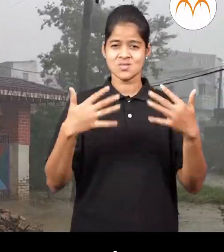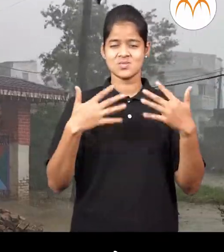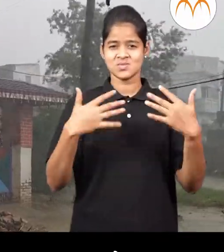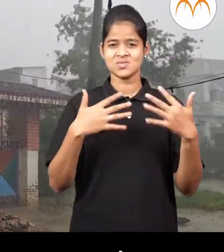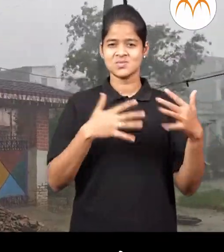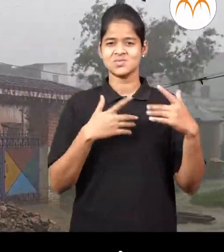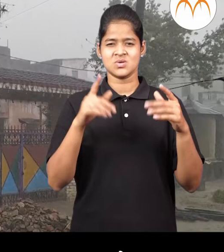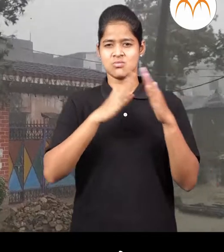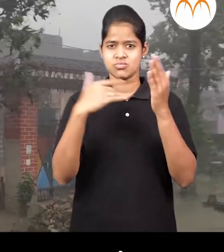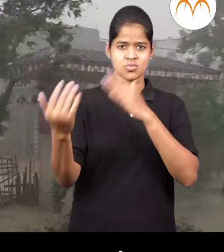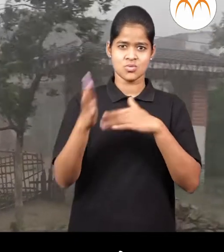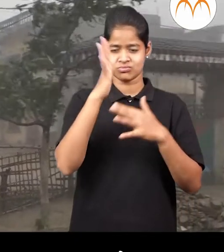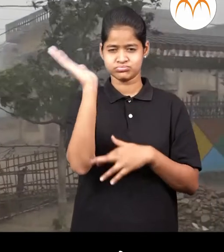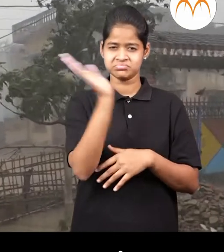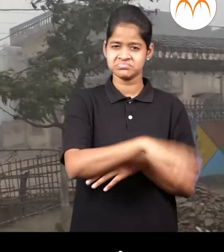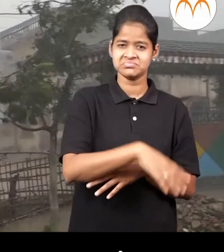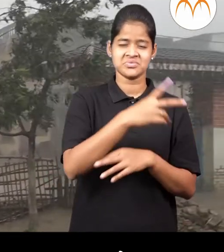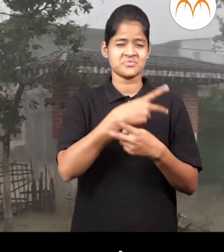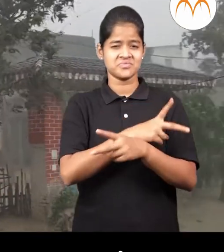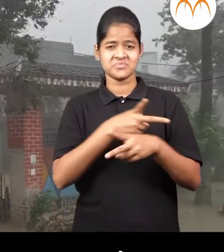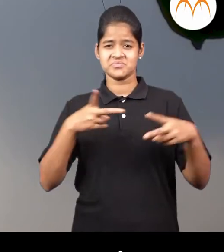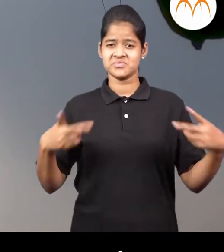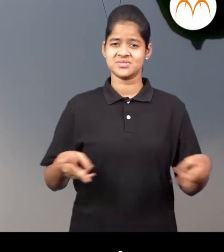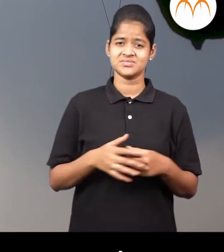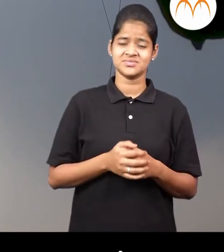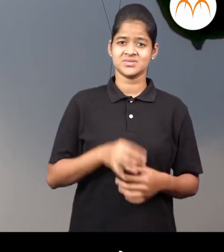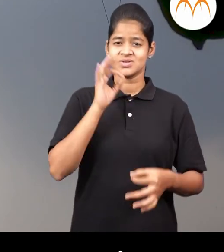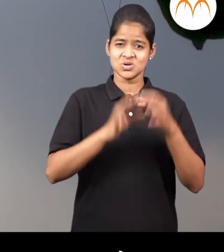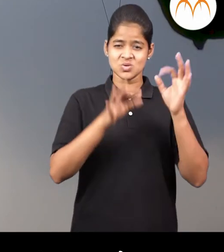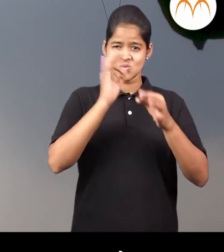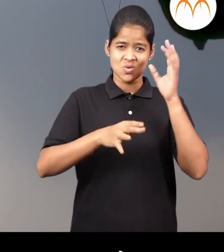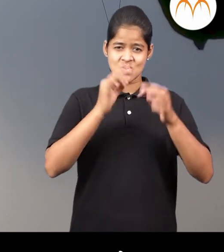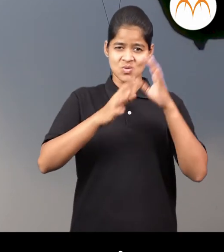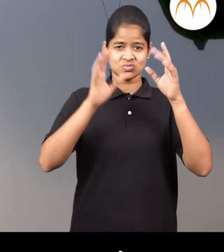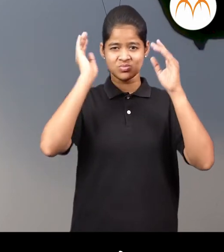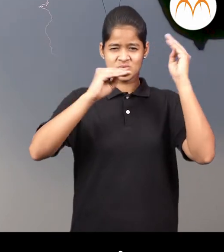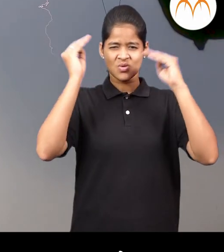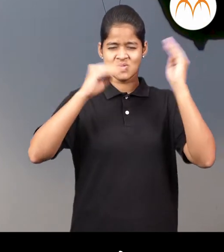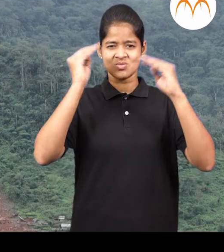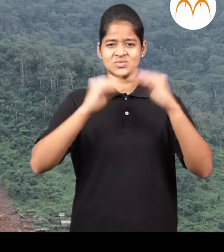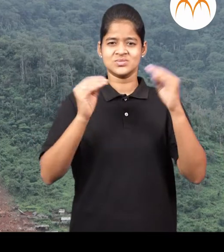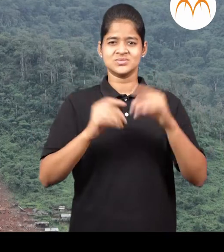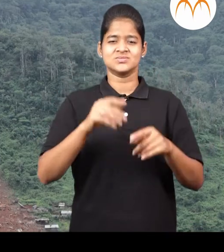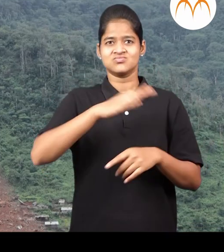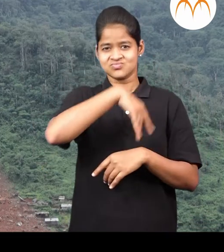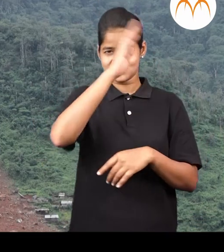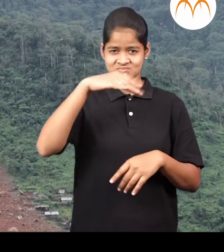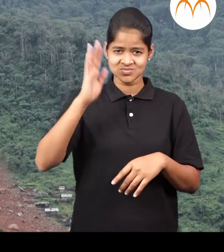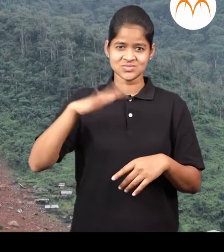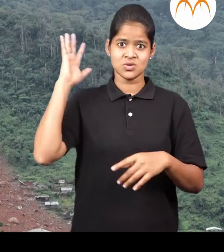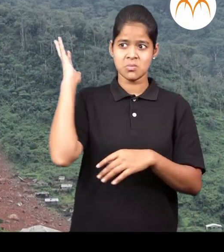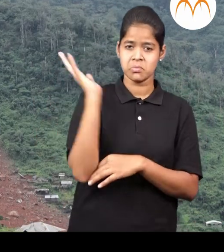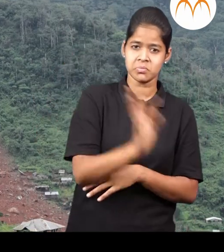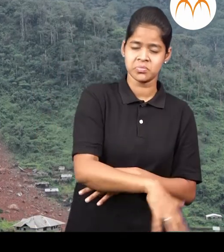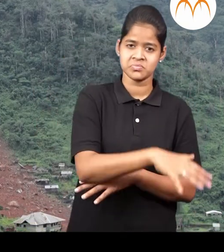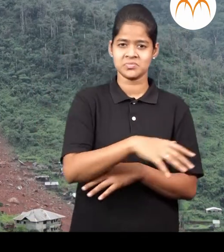जाडे घरे पडुशकतात काही ठीकाणी वीजही पड़ते काही वेला मोठे